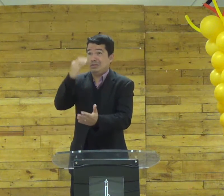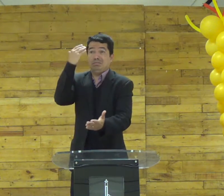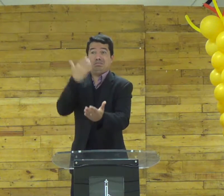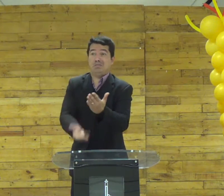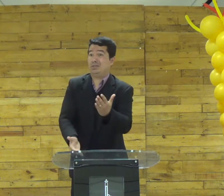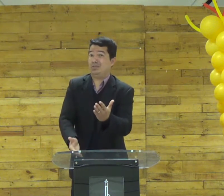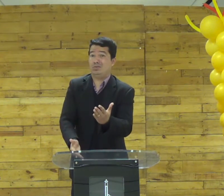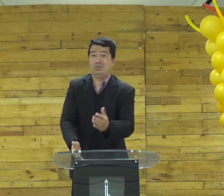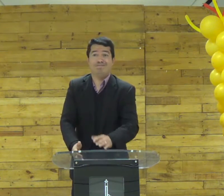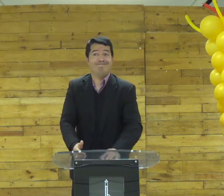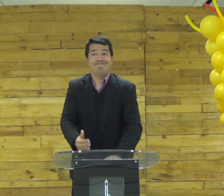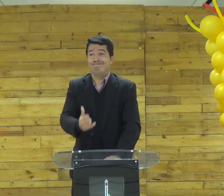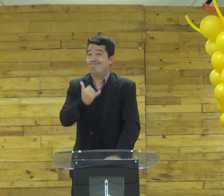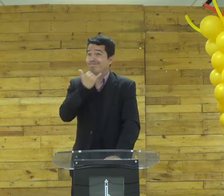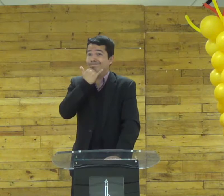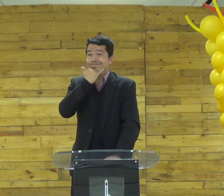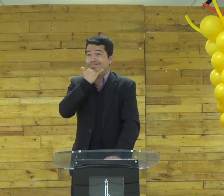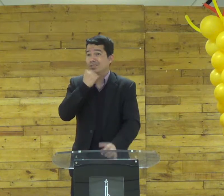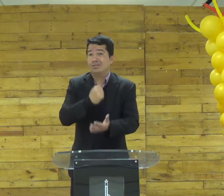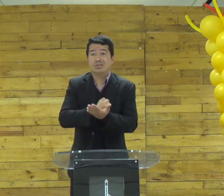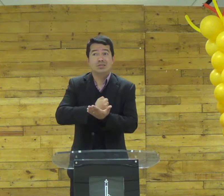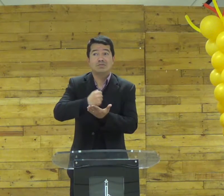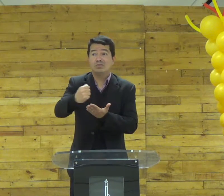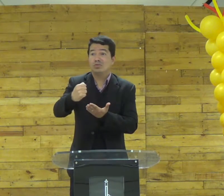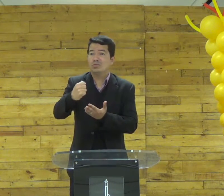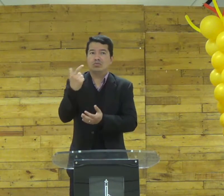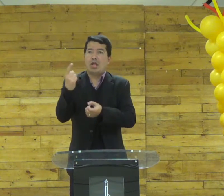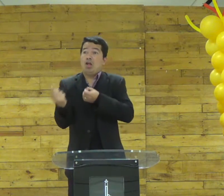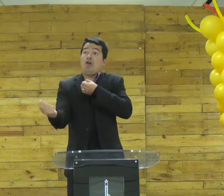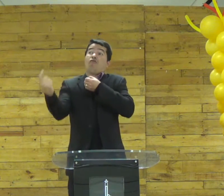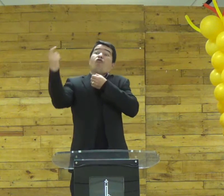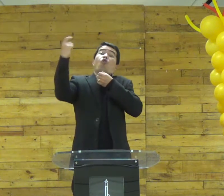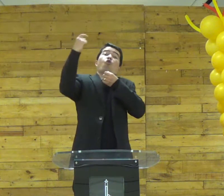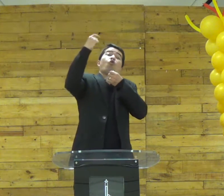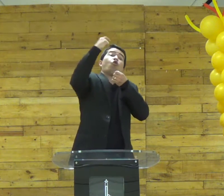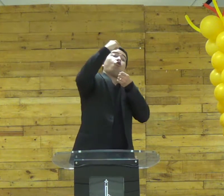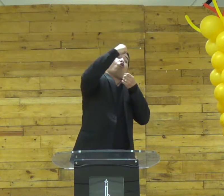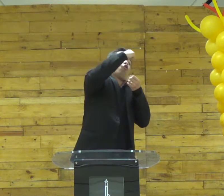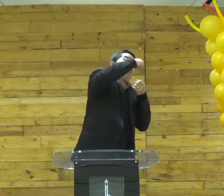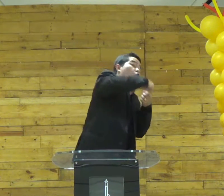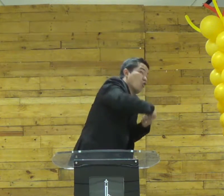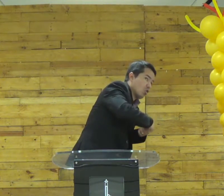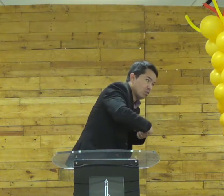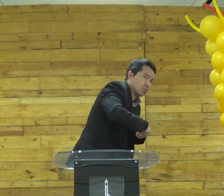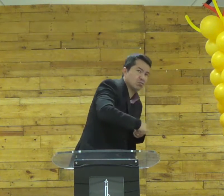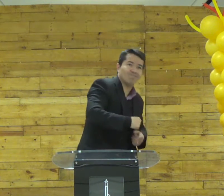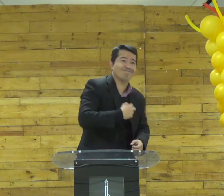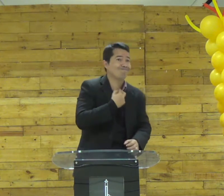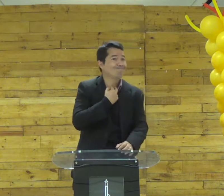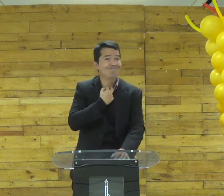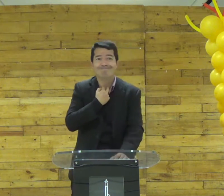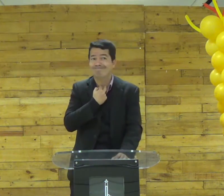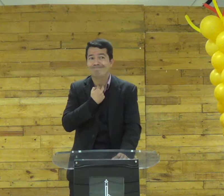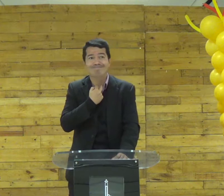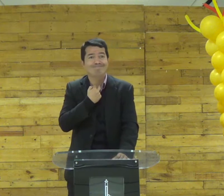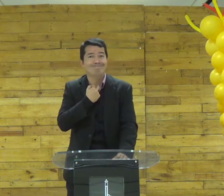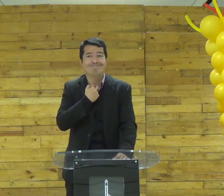tá senão você vai sair perdendo desculpa vai chegar um momento que você não vai poder voltar atrás e o vai acontecer daí